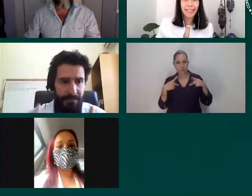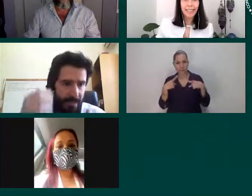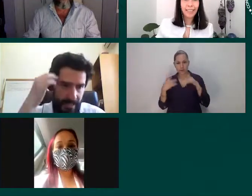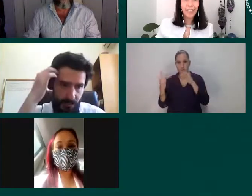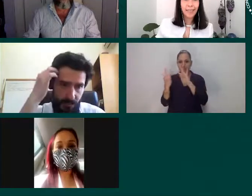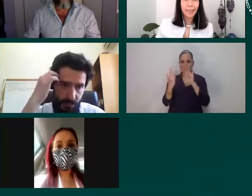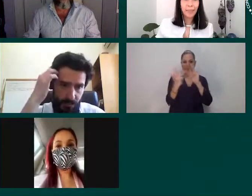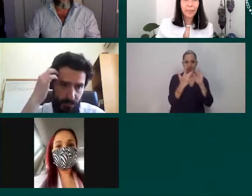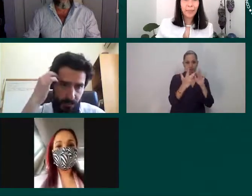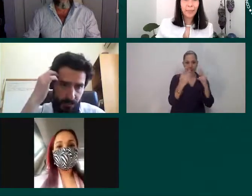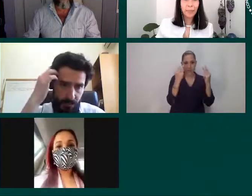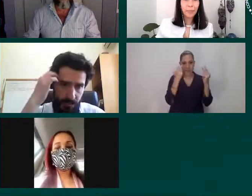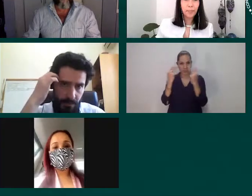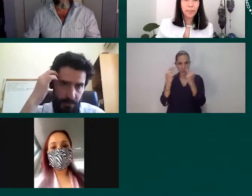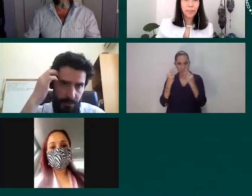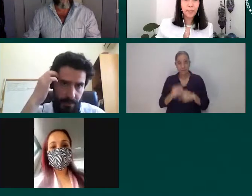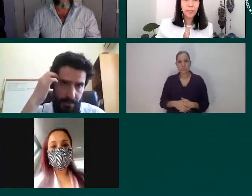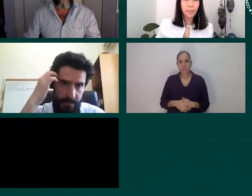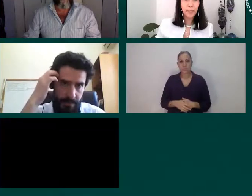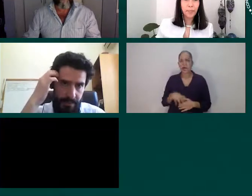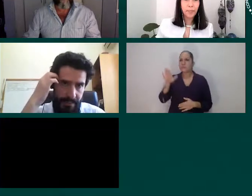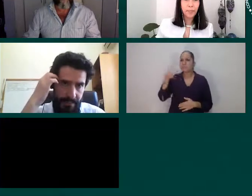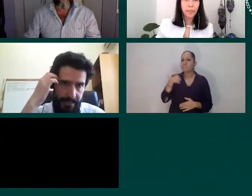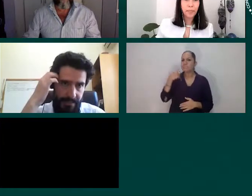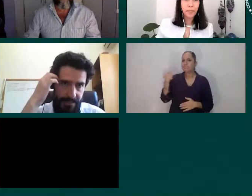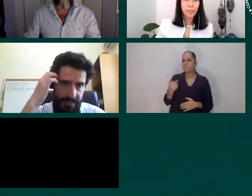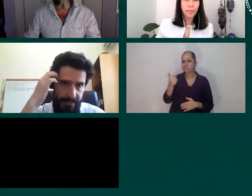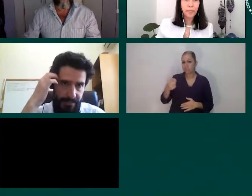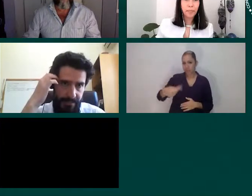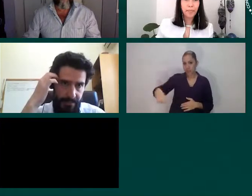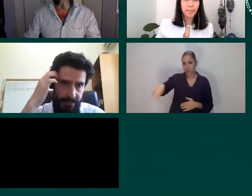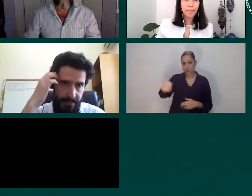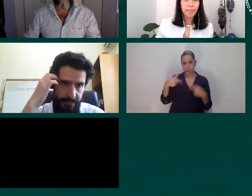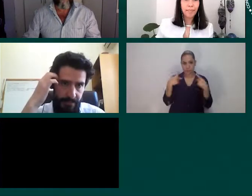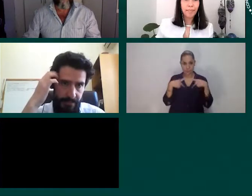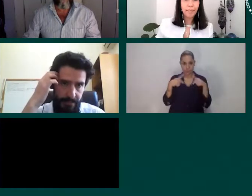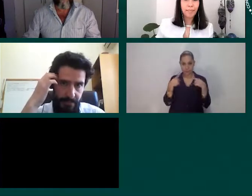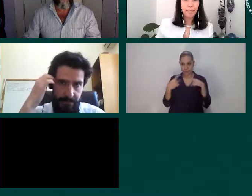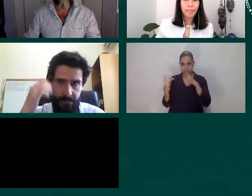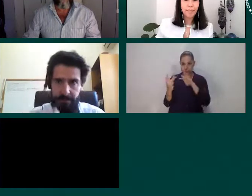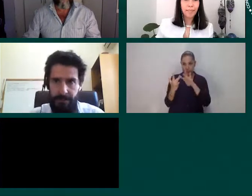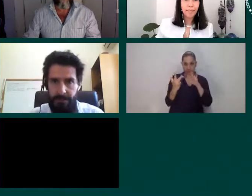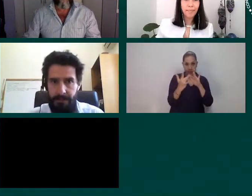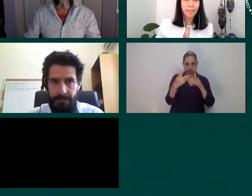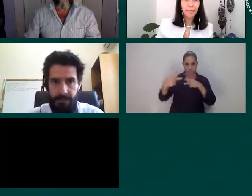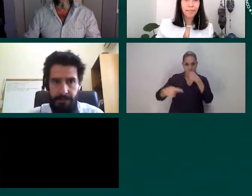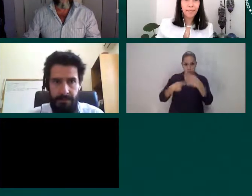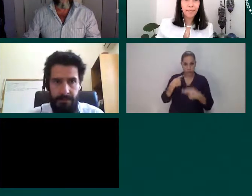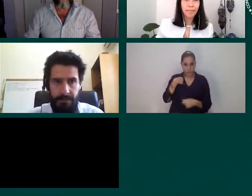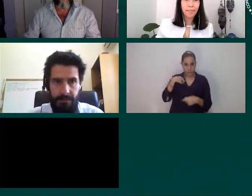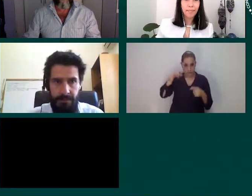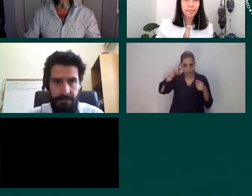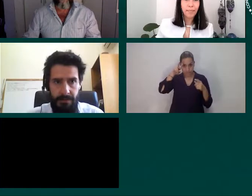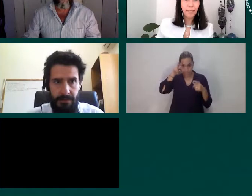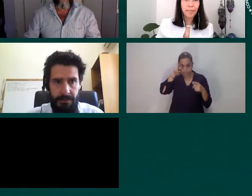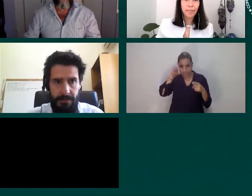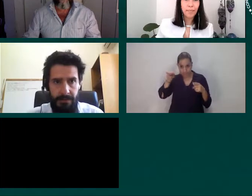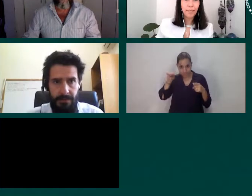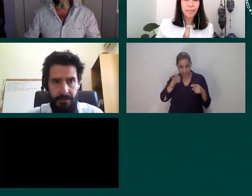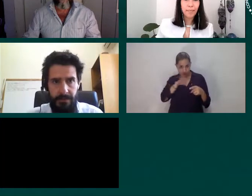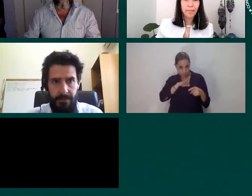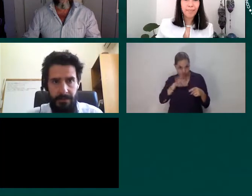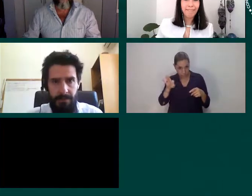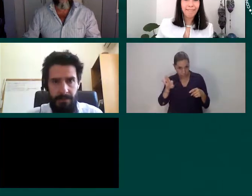me las van enviando como yo creo que apoyar rafa y marcela